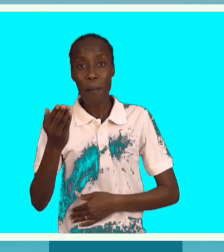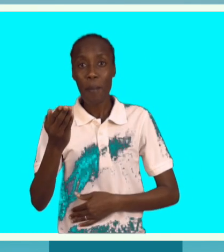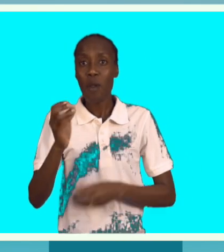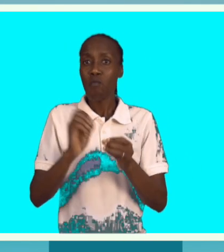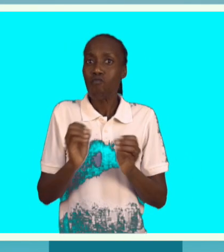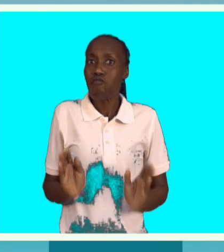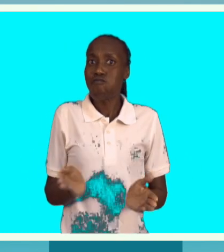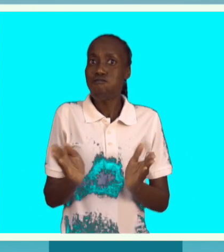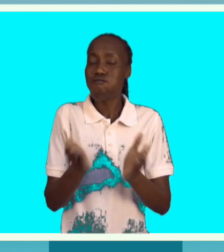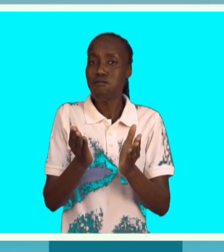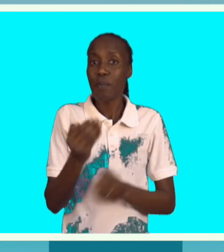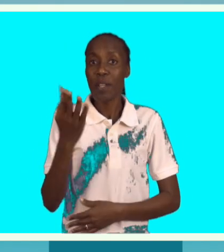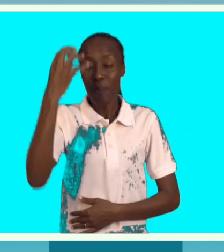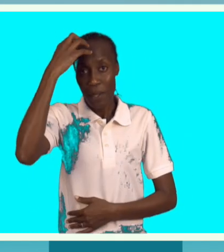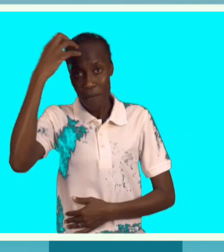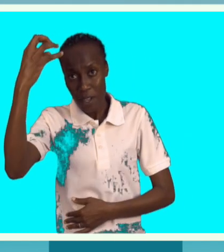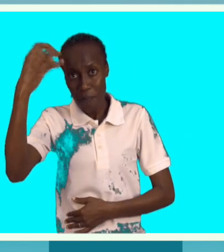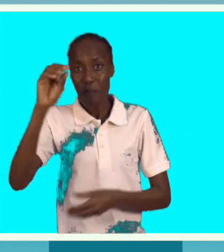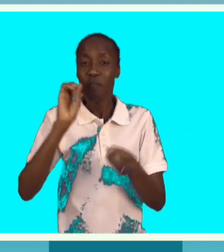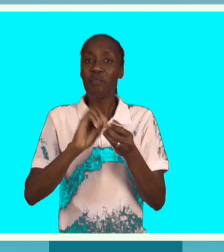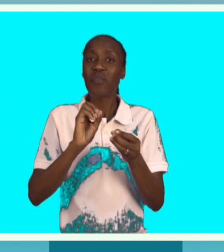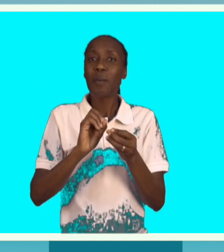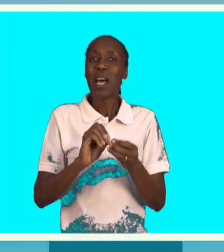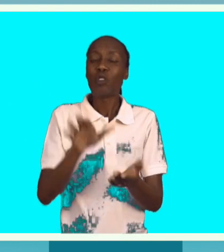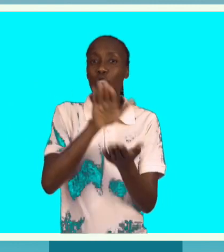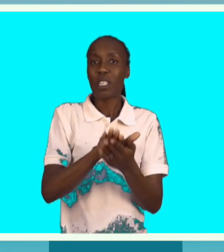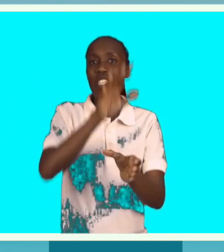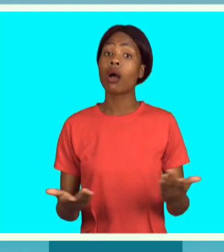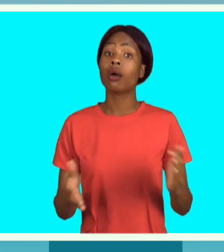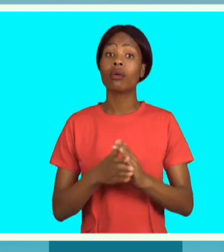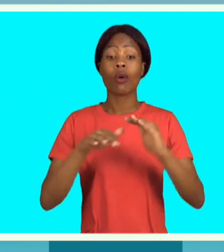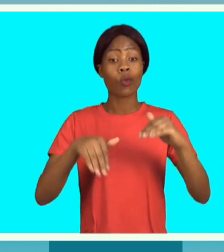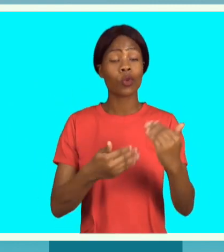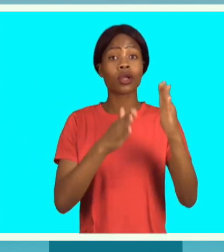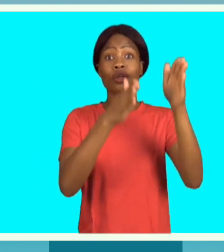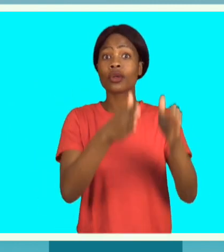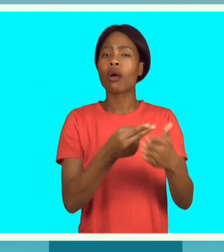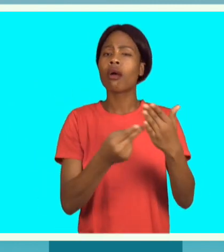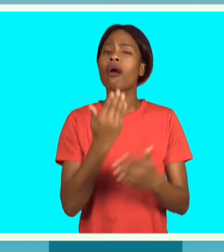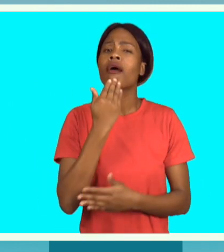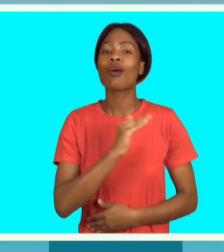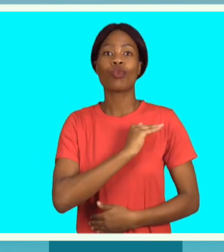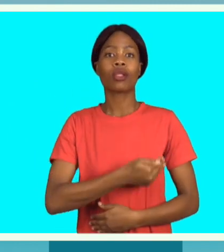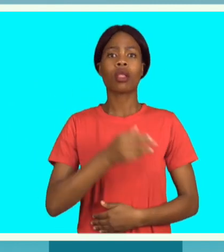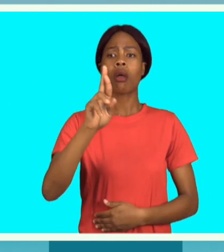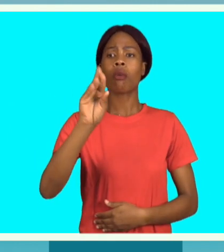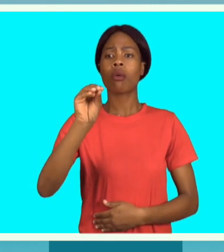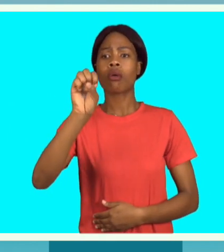capacidade dentro do governo para fazer os espaços mais inclusivos. Segundo Rosângela Berman,